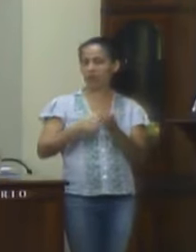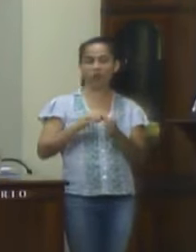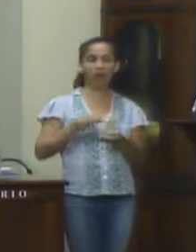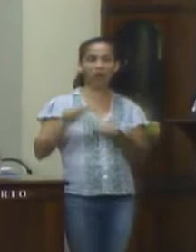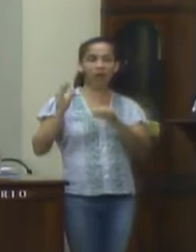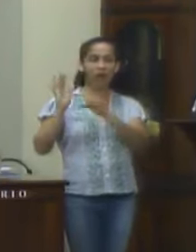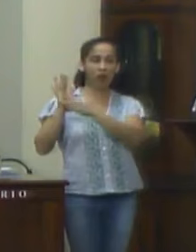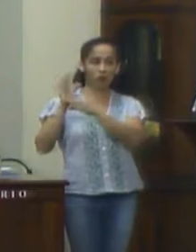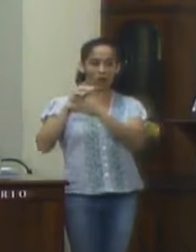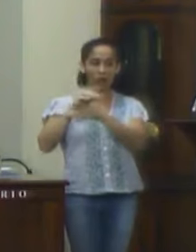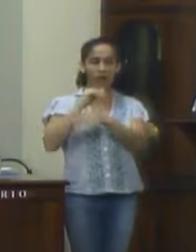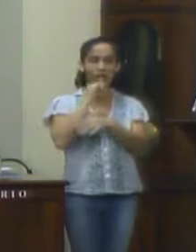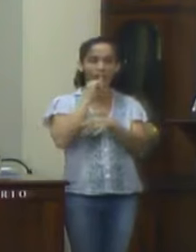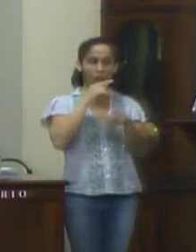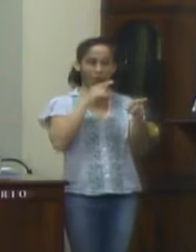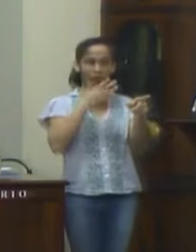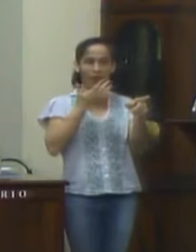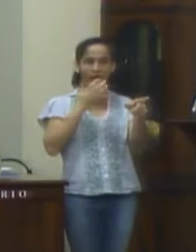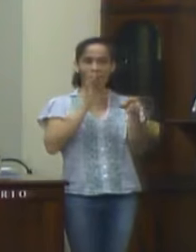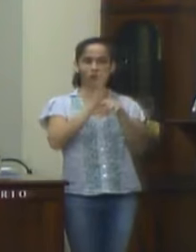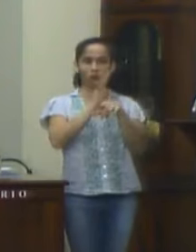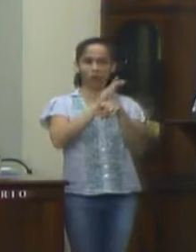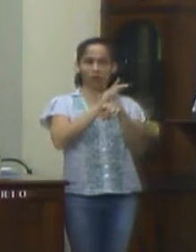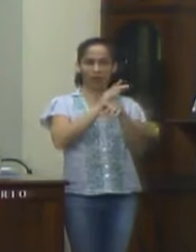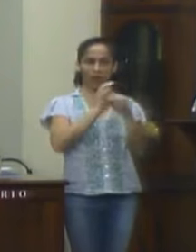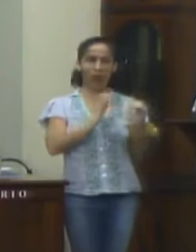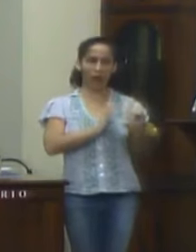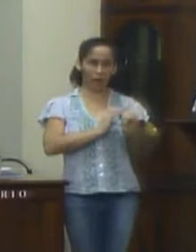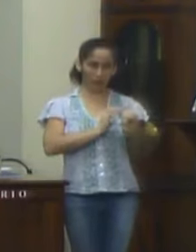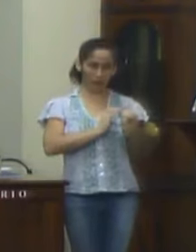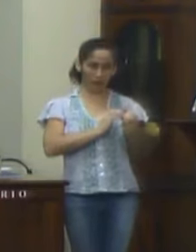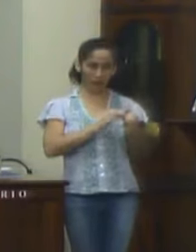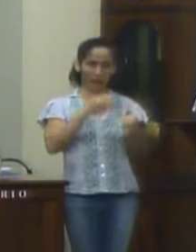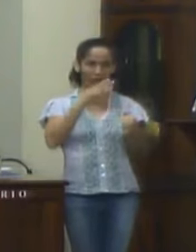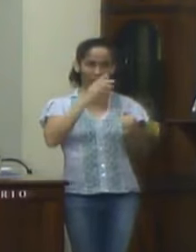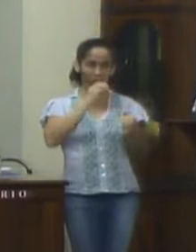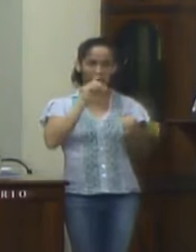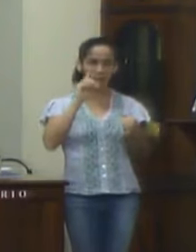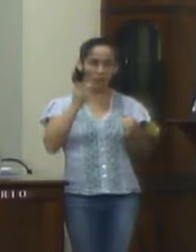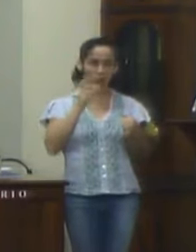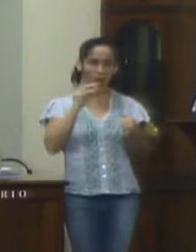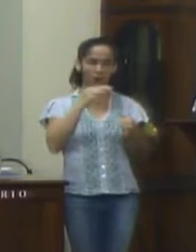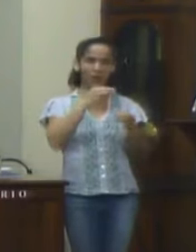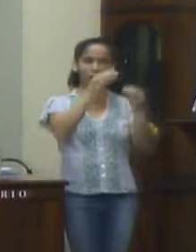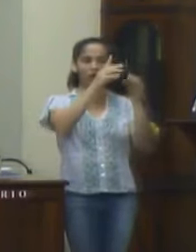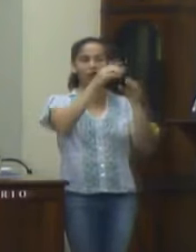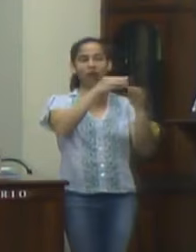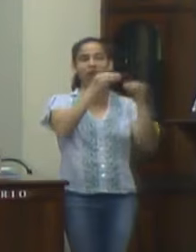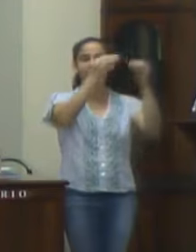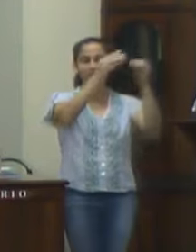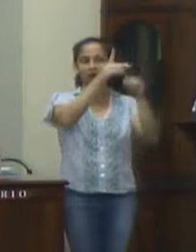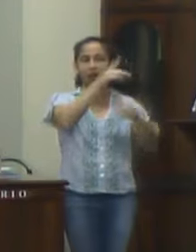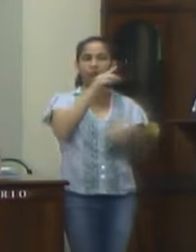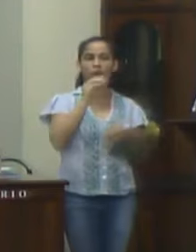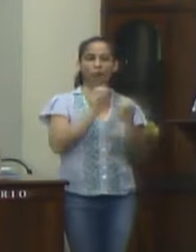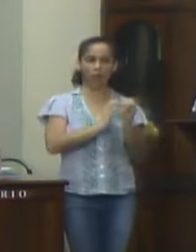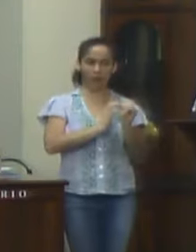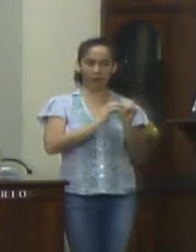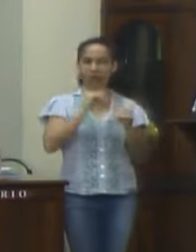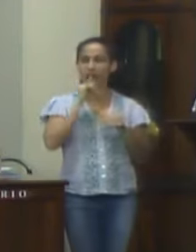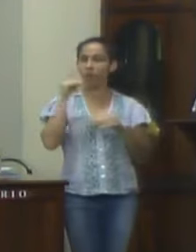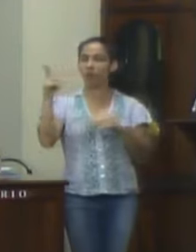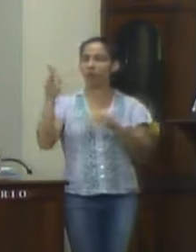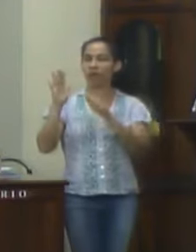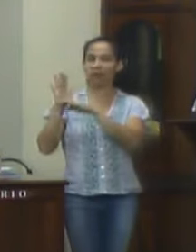participativa tão democrática e eu quero finalizando o meu mandato eu quero continuar ouvindo todos os meus pares conforme foi feito o ano